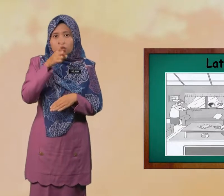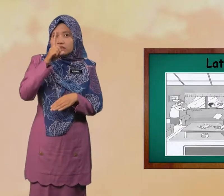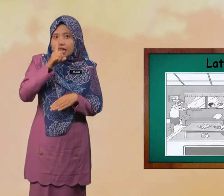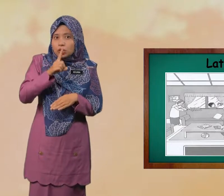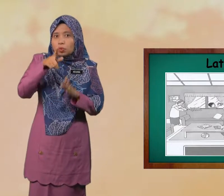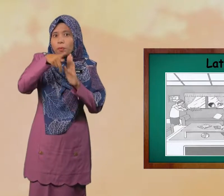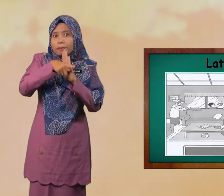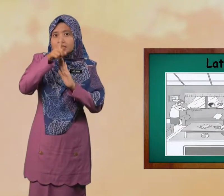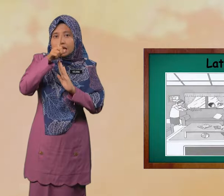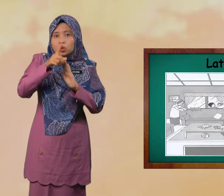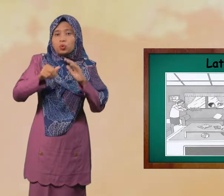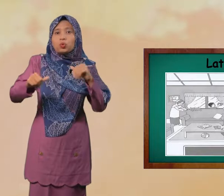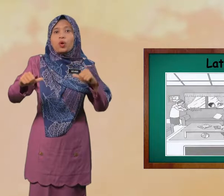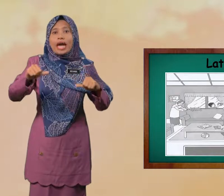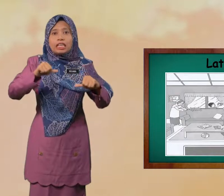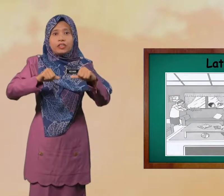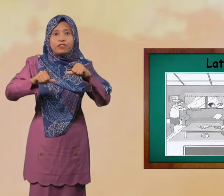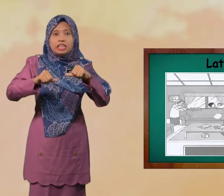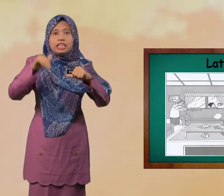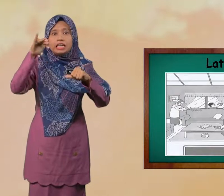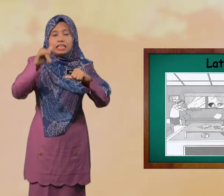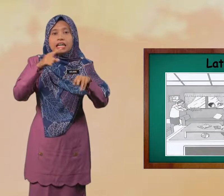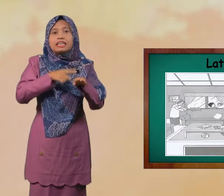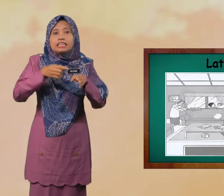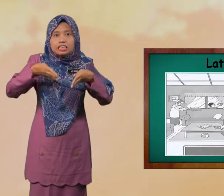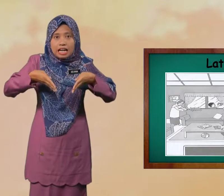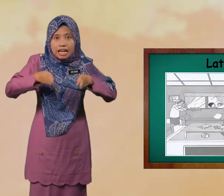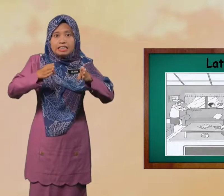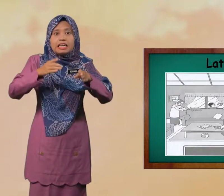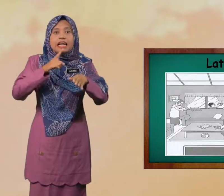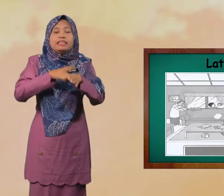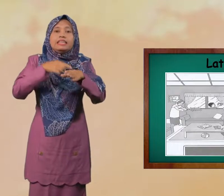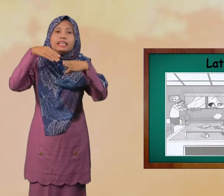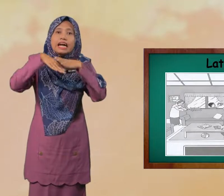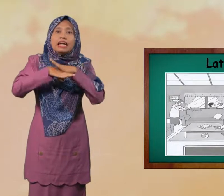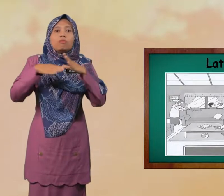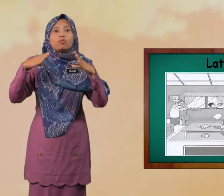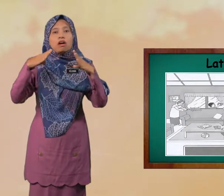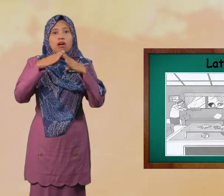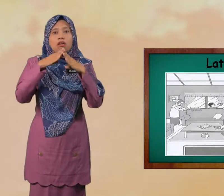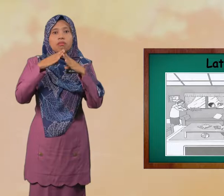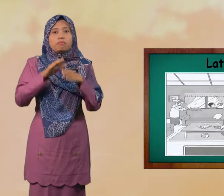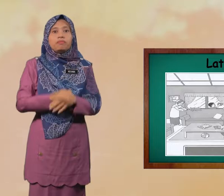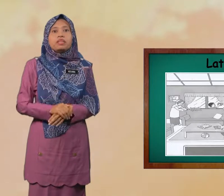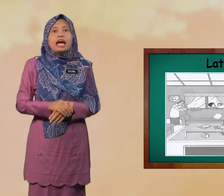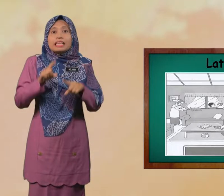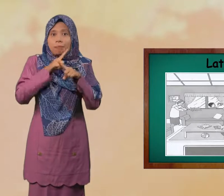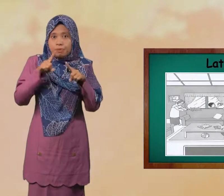Satu Persatu Aktiviti Yang Dijalankan Di Dalam Rumah Tapi